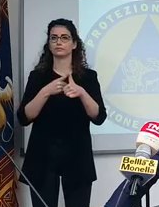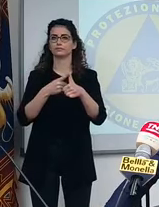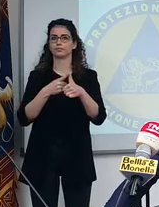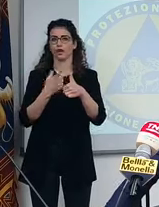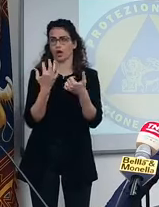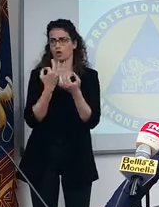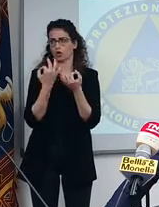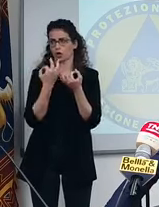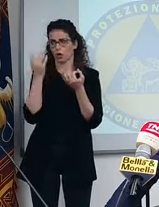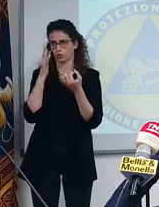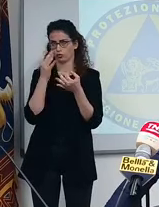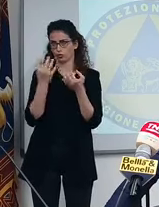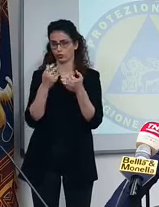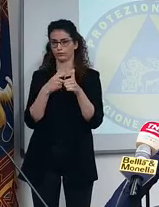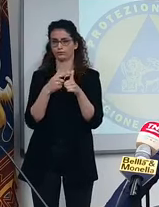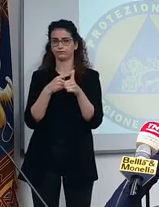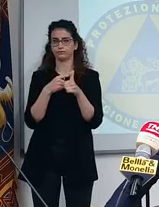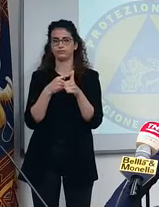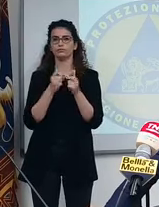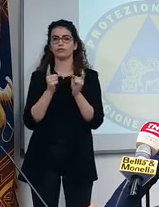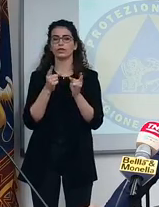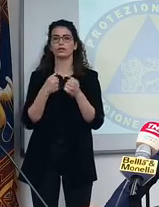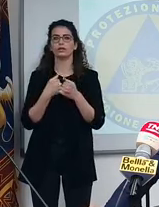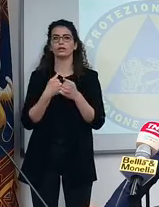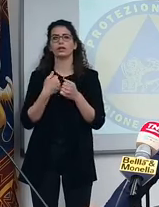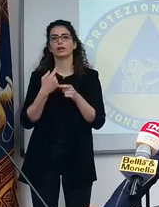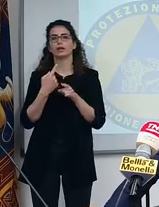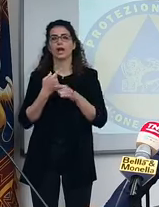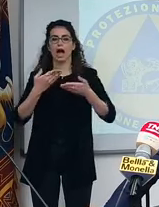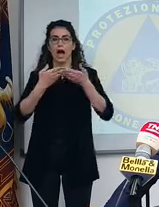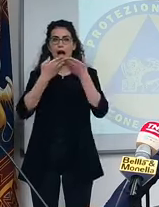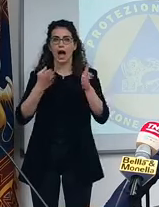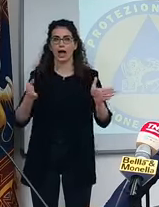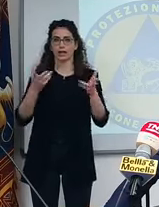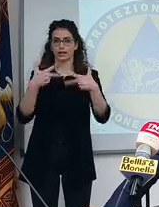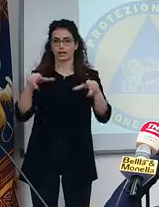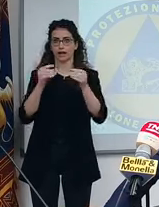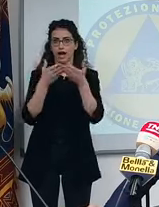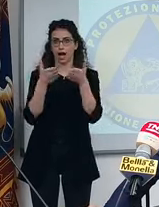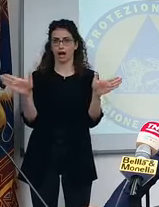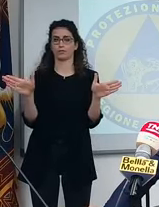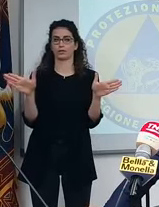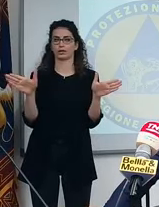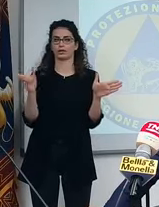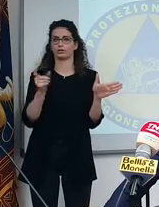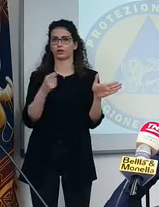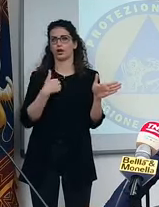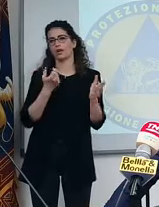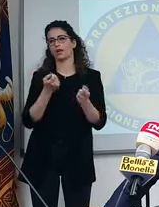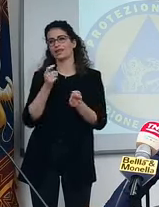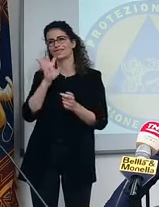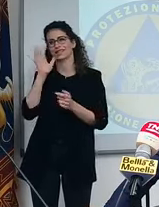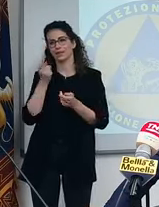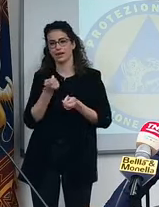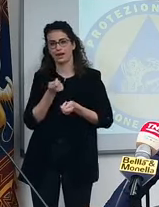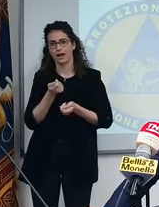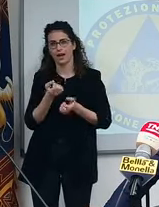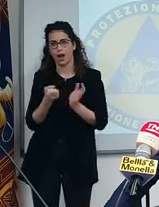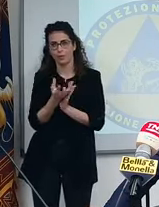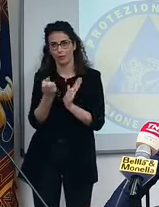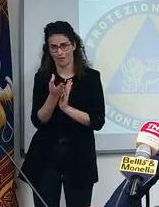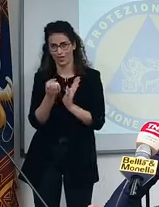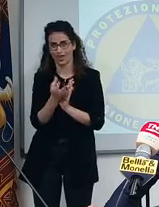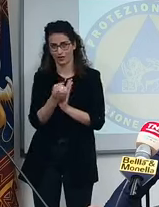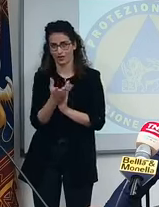che è giusto fare, che noi non stiamo parlando di riaperture. Sembra quasi una provocazione quello che sto dicendo.